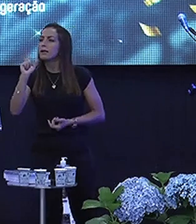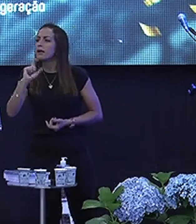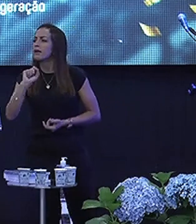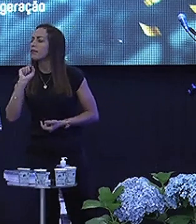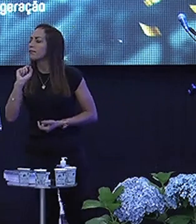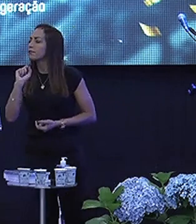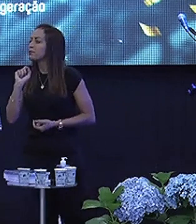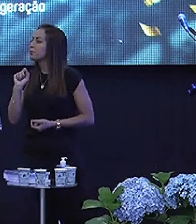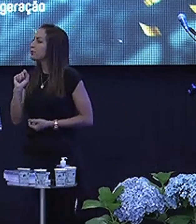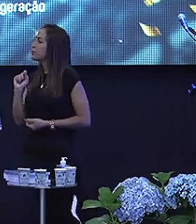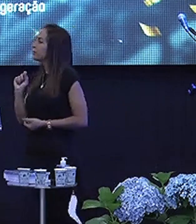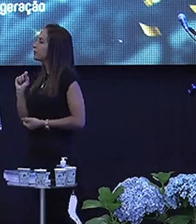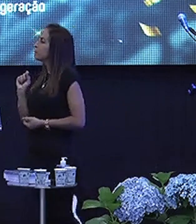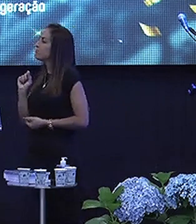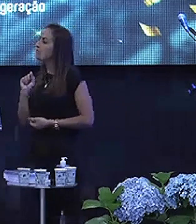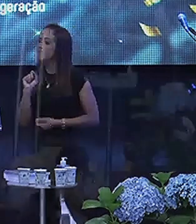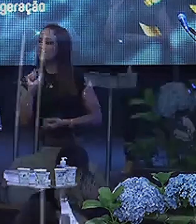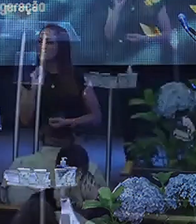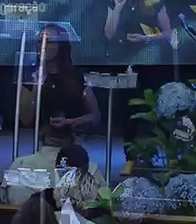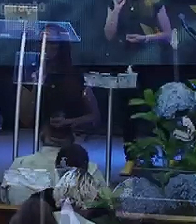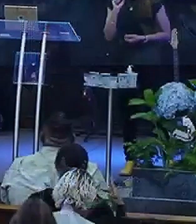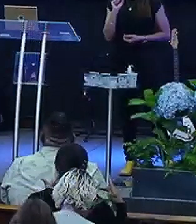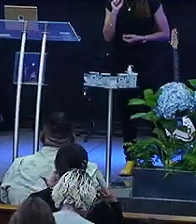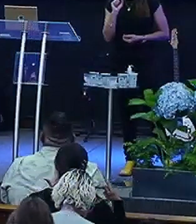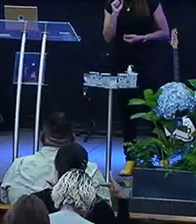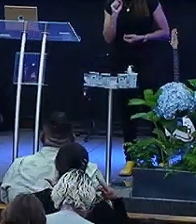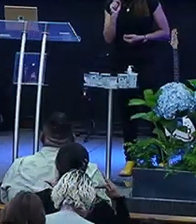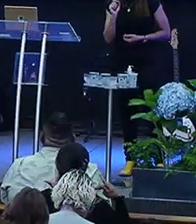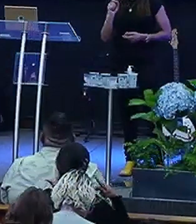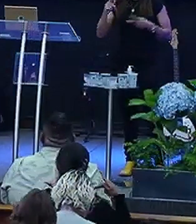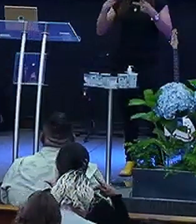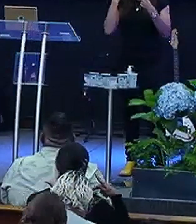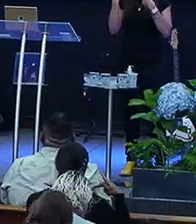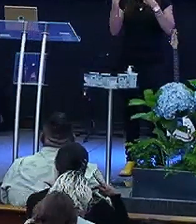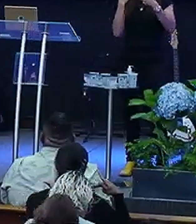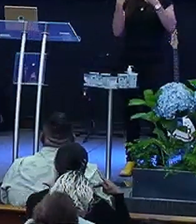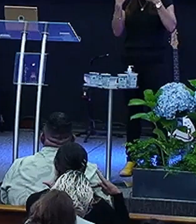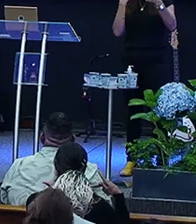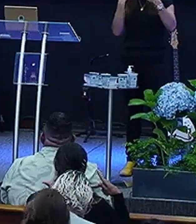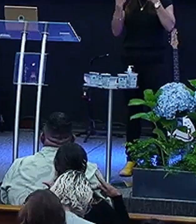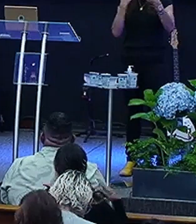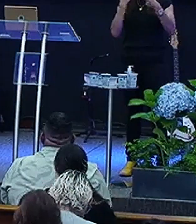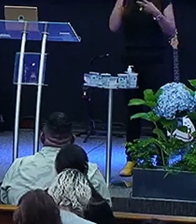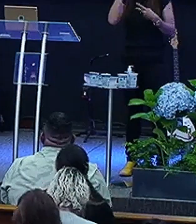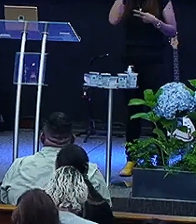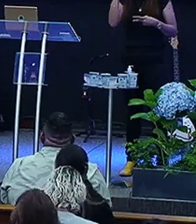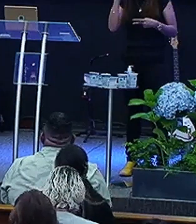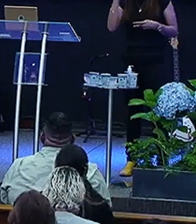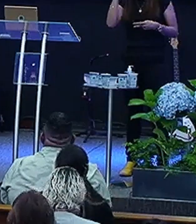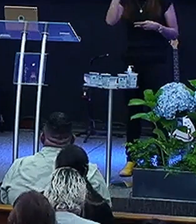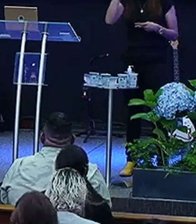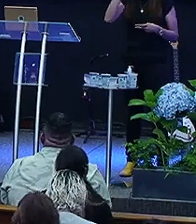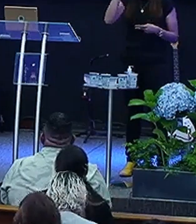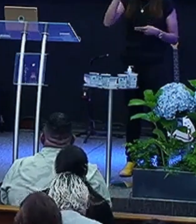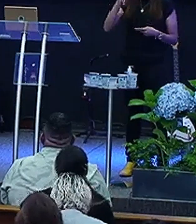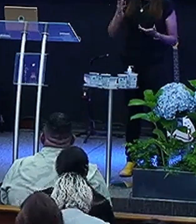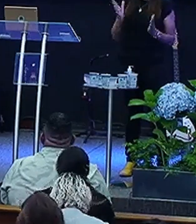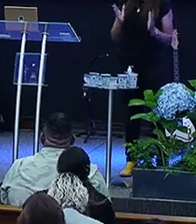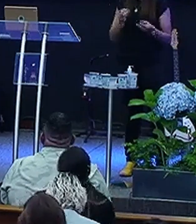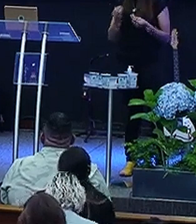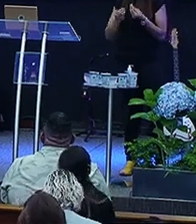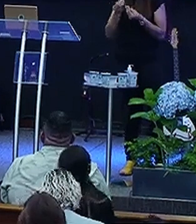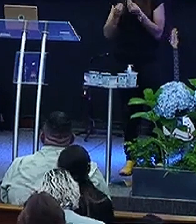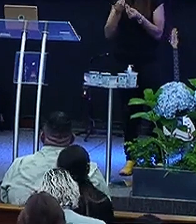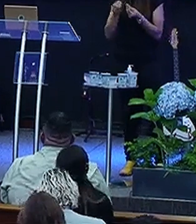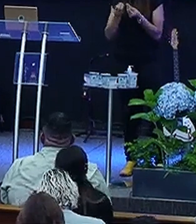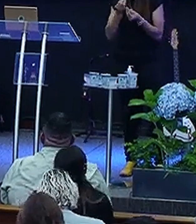do Na parábola do semeador Eu não sei Me vem a memória aqui Mas eu não sei se é